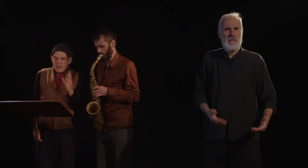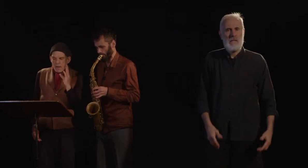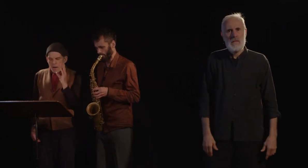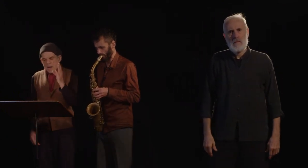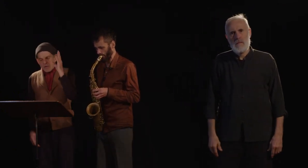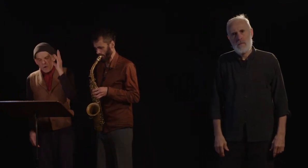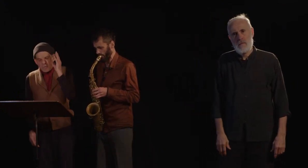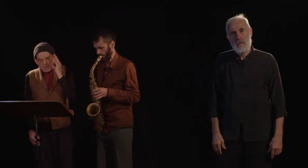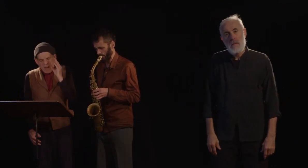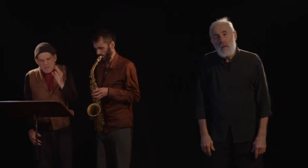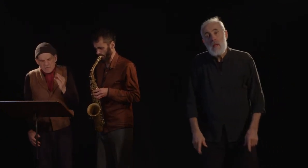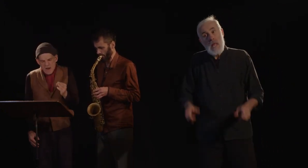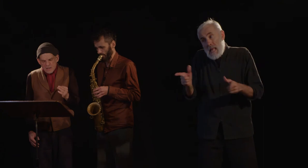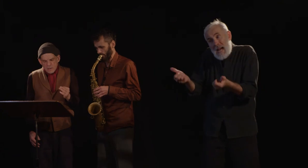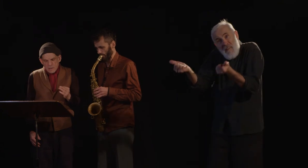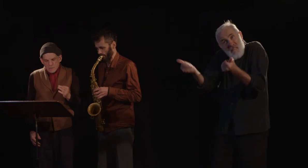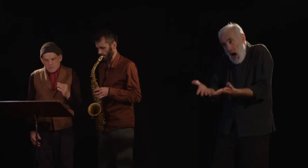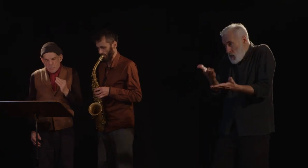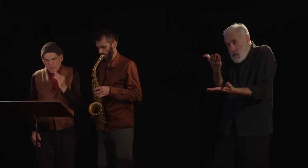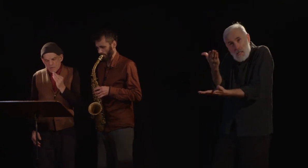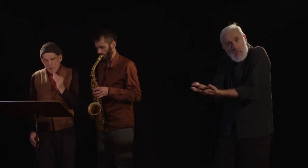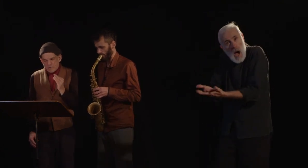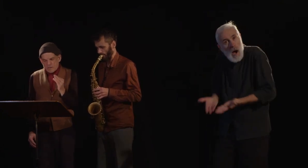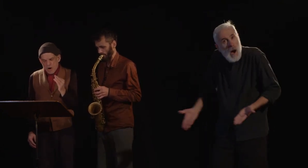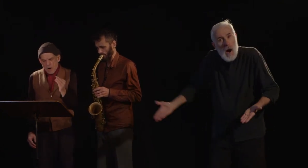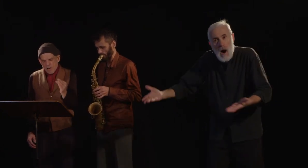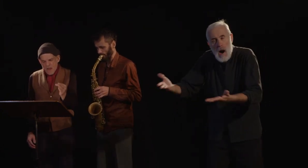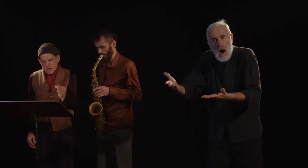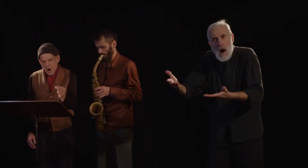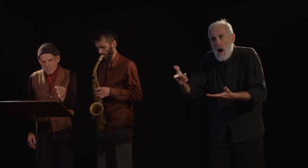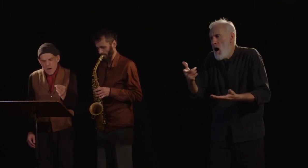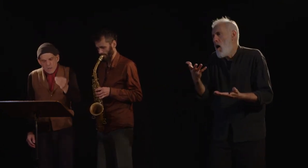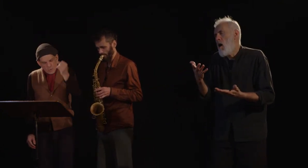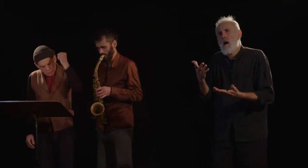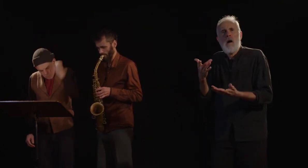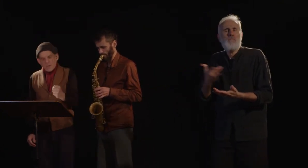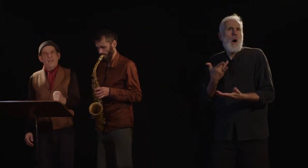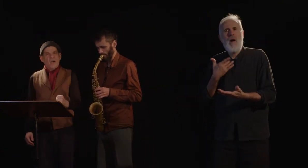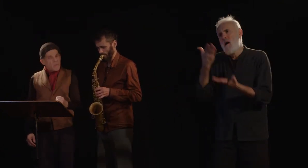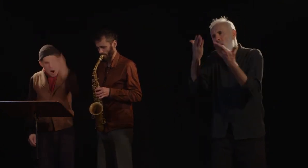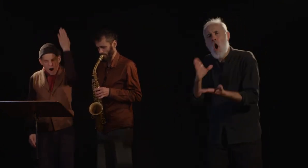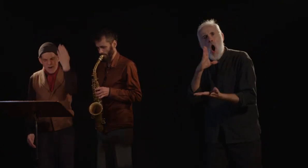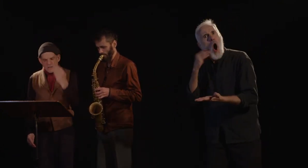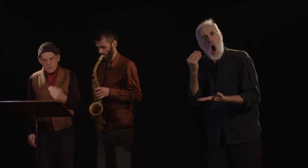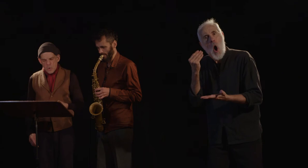Et que de tels faits ne sont pas seulement des torts envers l'homme, que ce sont des crimes envers Dieu.